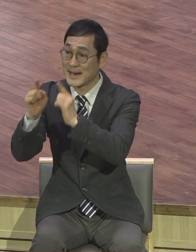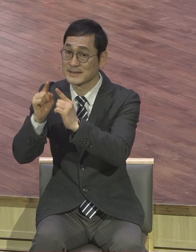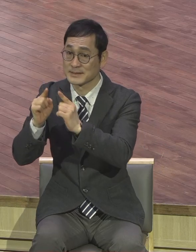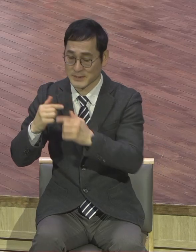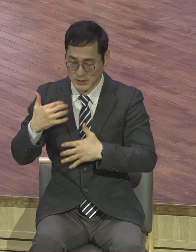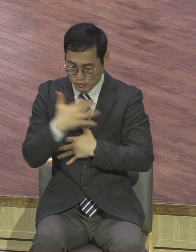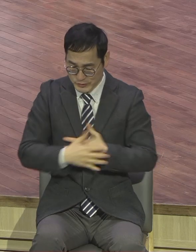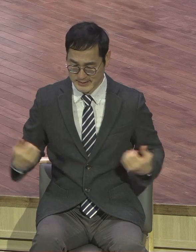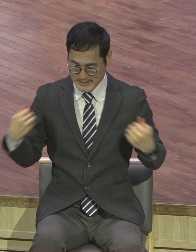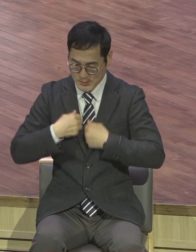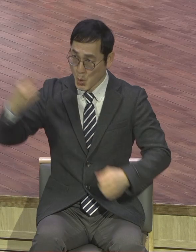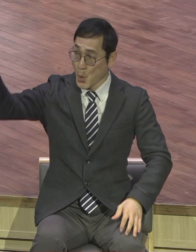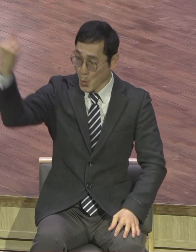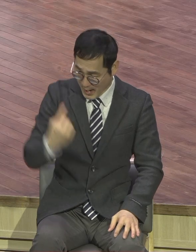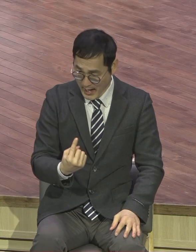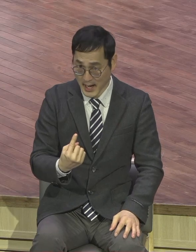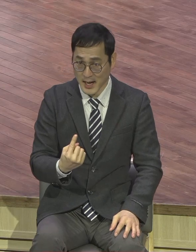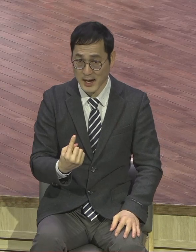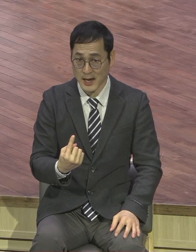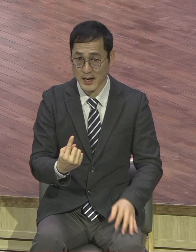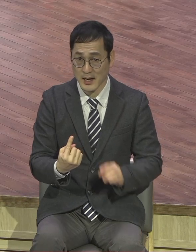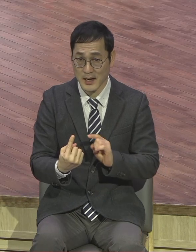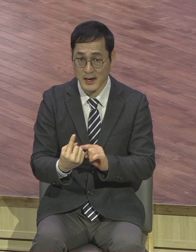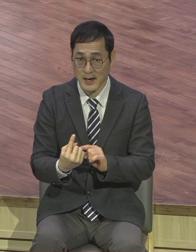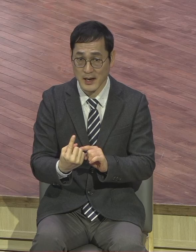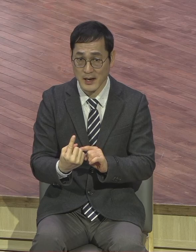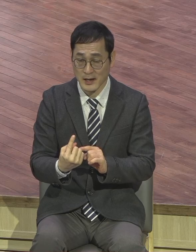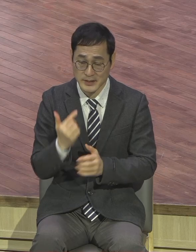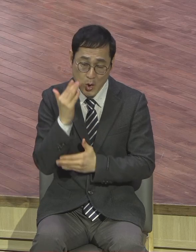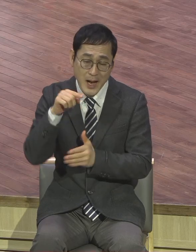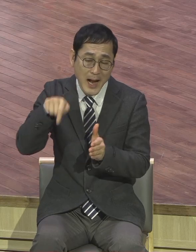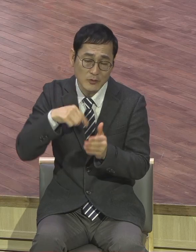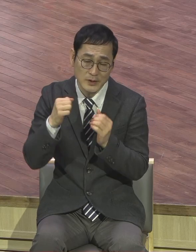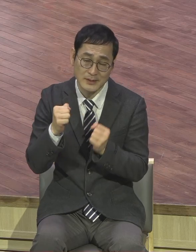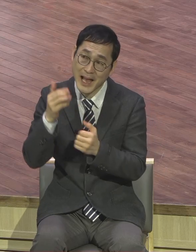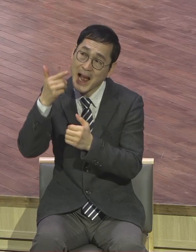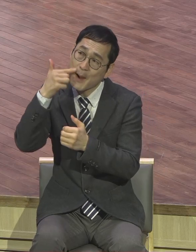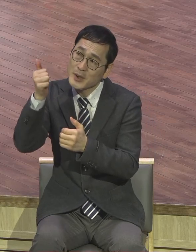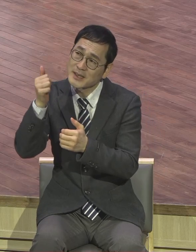영광을 보니 아버지의 독신자 영광이요. 은혜와 진리가 충만하더라.